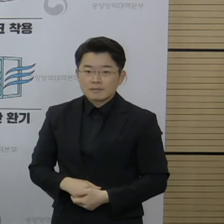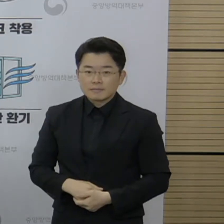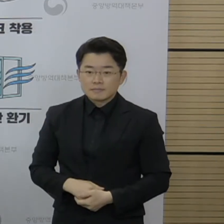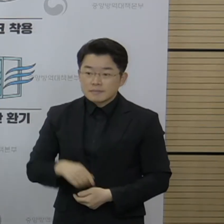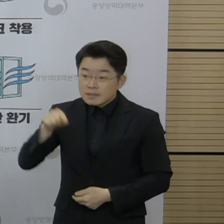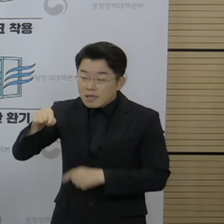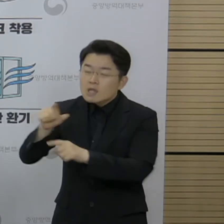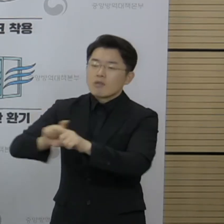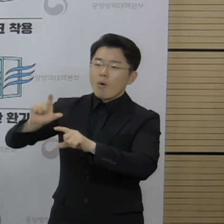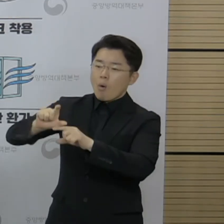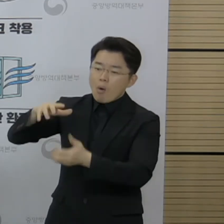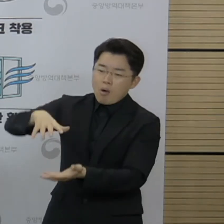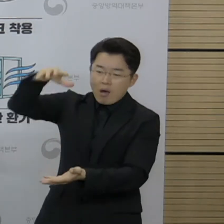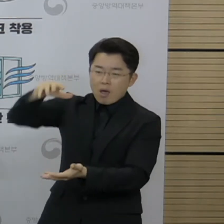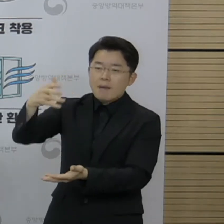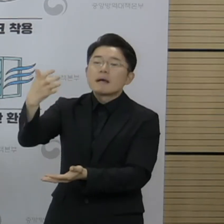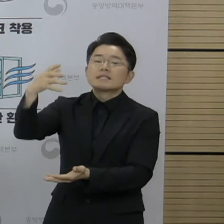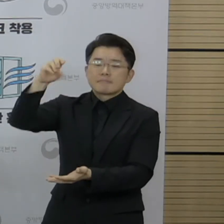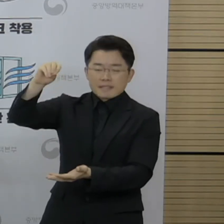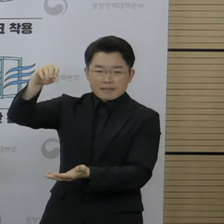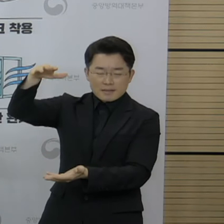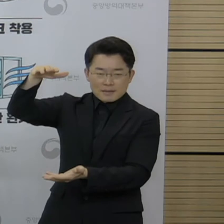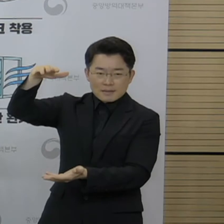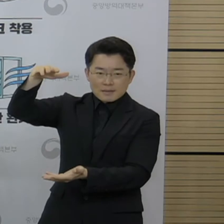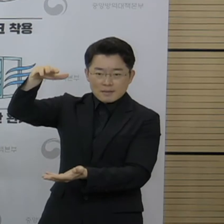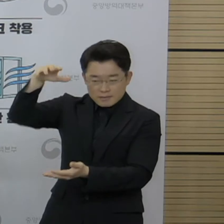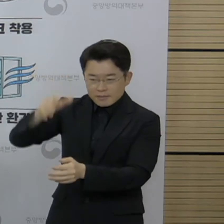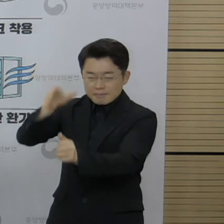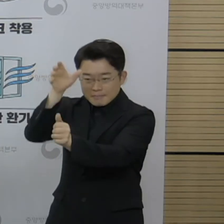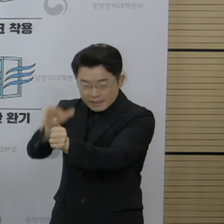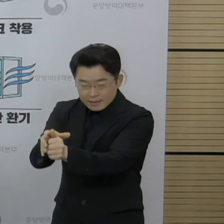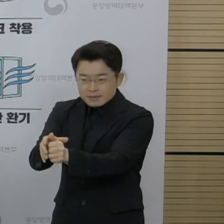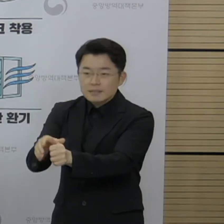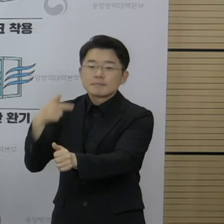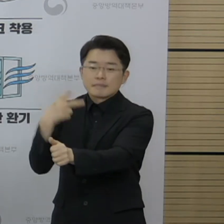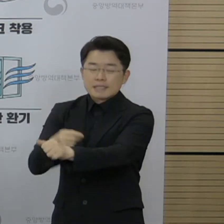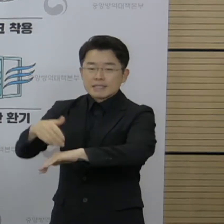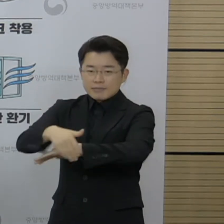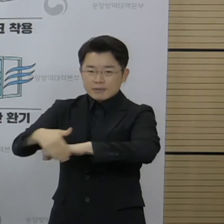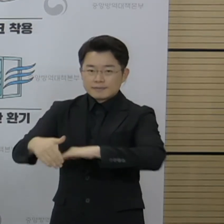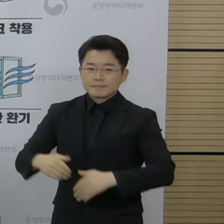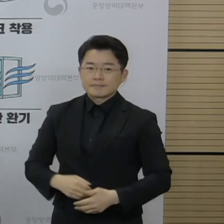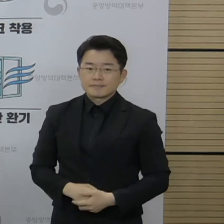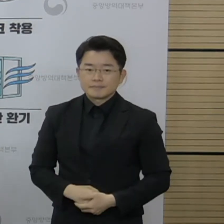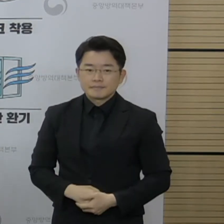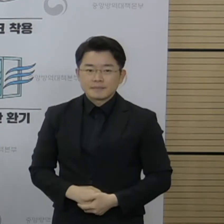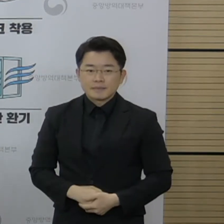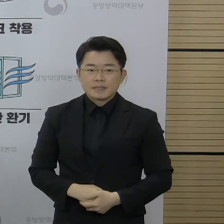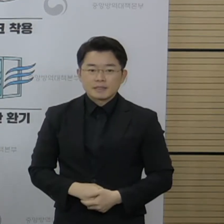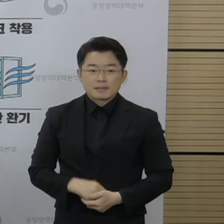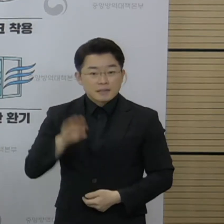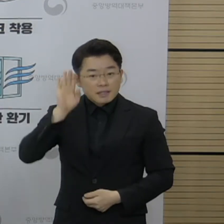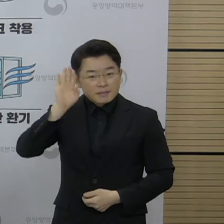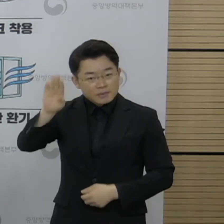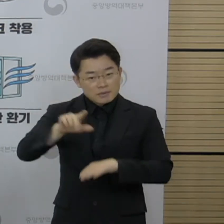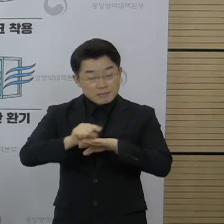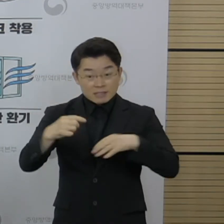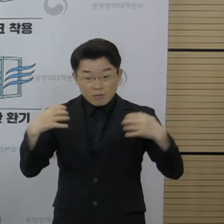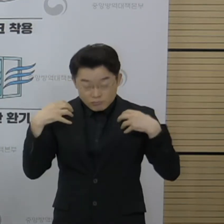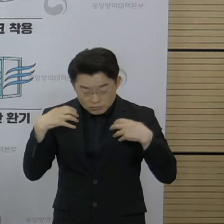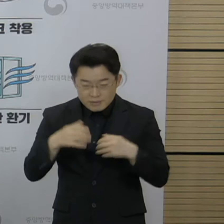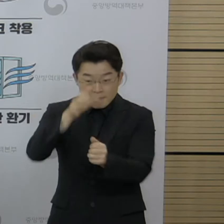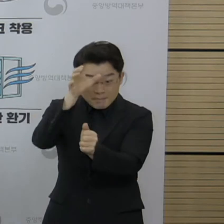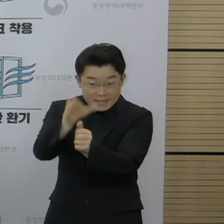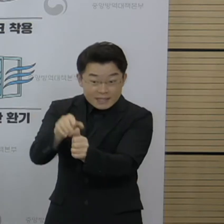이거를 80만 회분까지 확대해서 적용하는 지자체 자율 접종 물량에 좀 더 공급이 될 예정이고요. 그리고